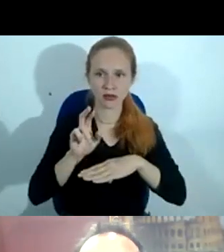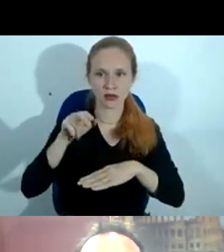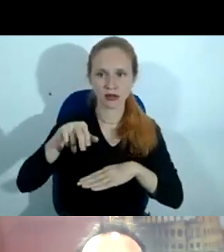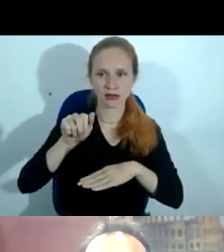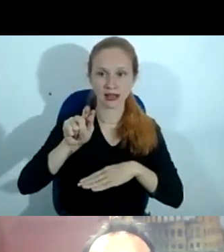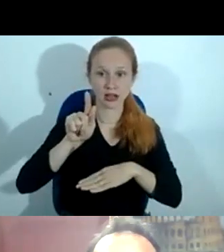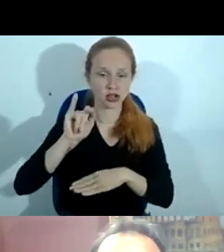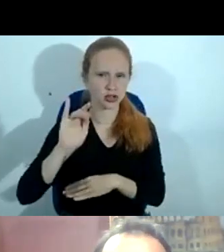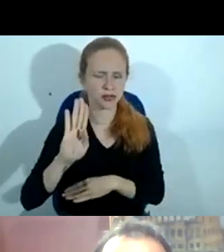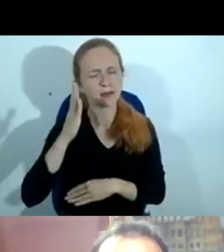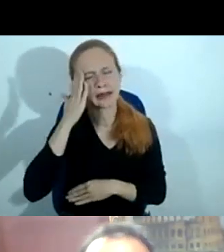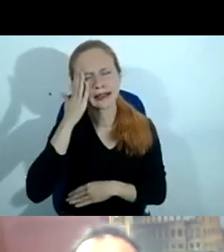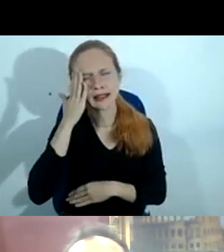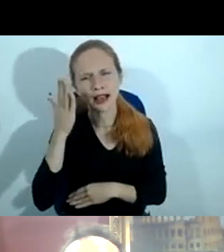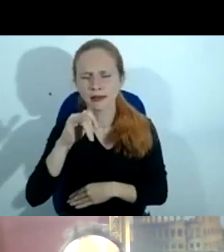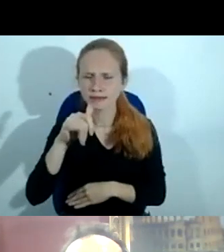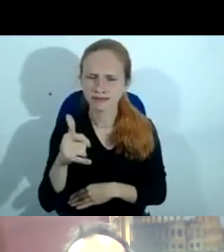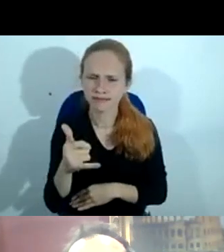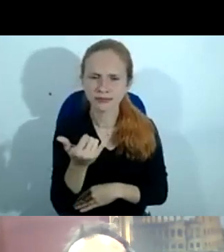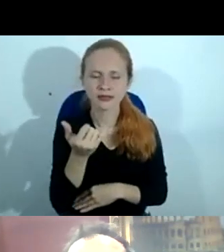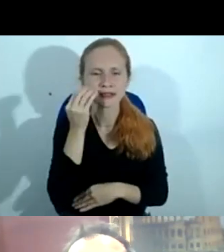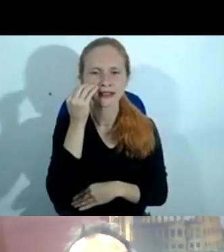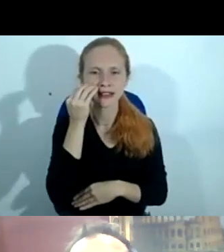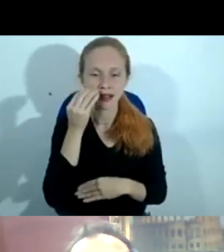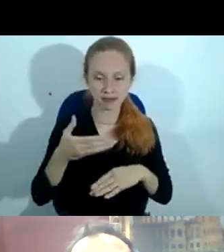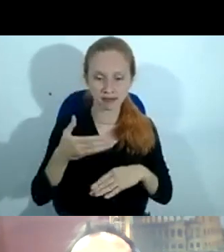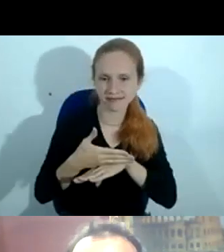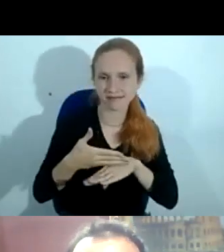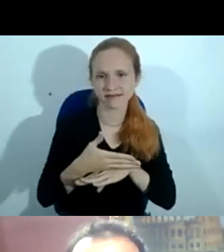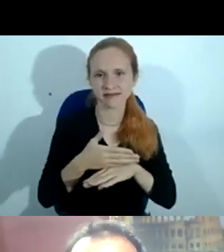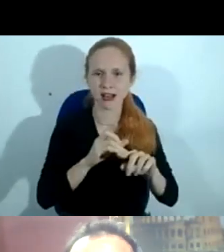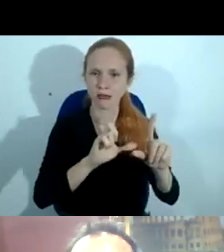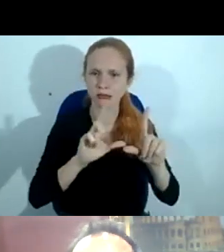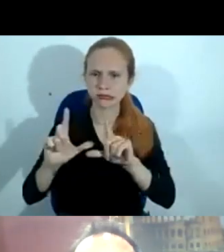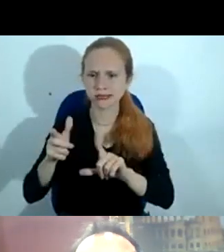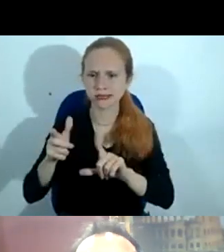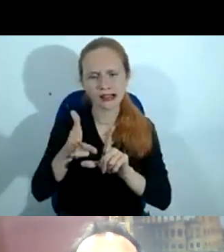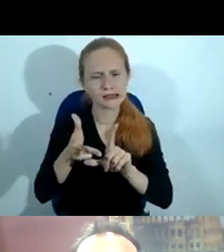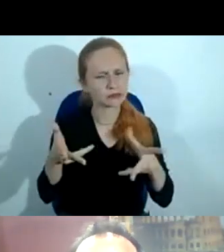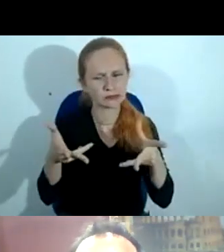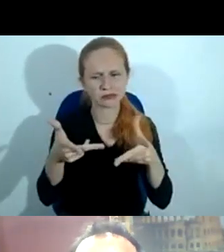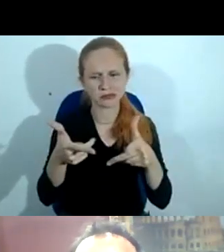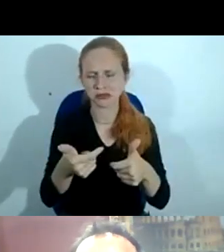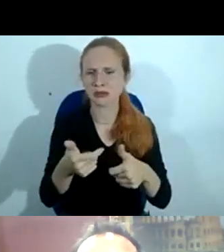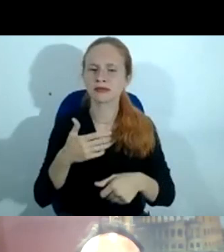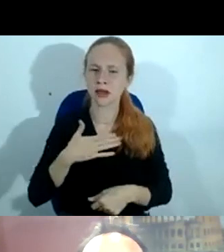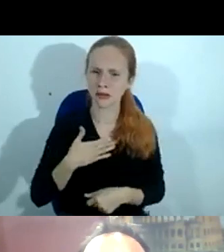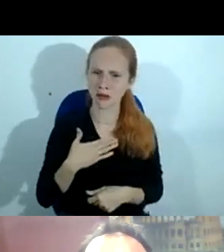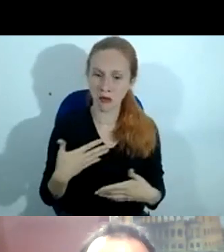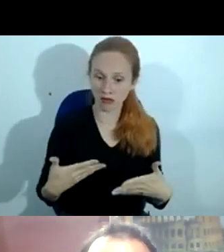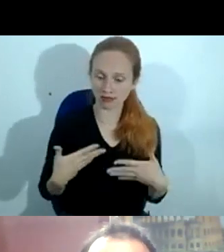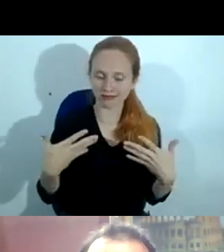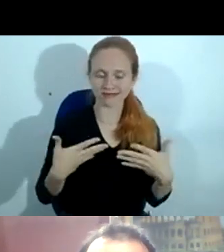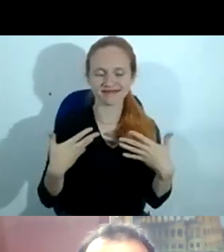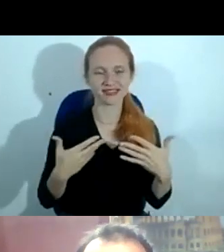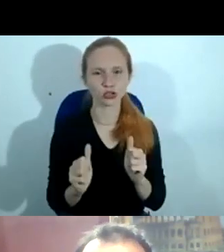agradecendo sobremaneira pela oportunidade de participar aqui de um painel tão ilustre. Para mim, é uma grande alegria que está entre esses grandes